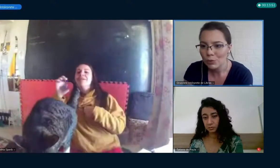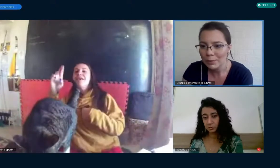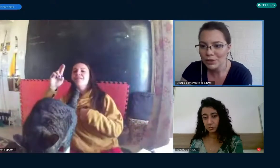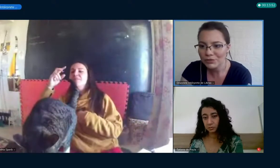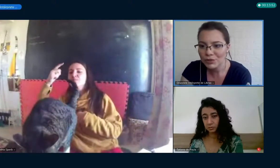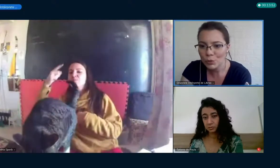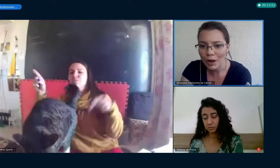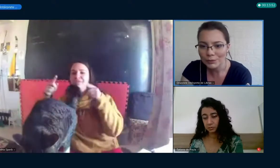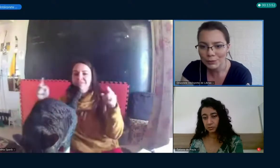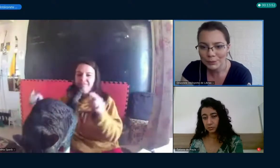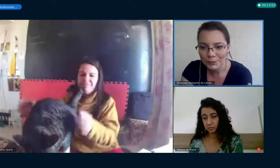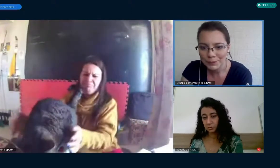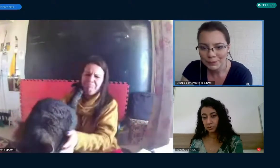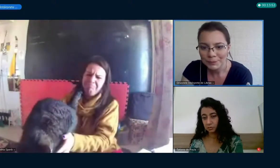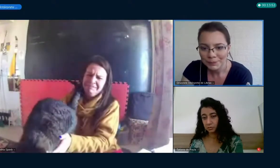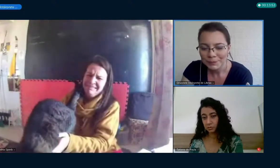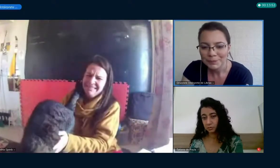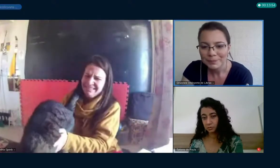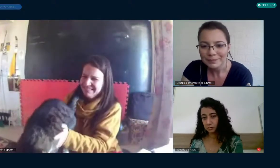Está na sua página 24.